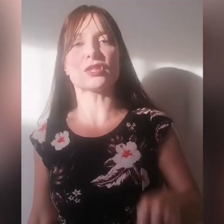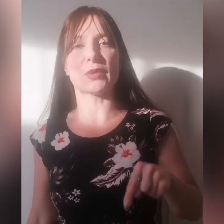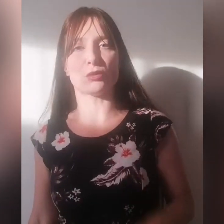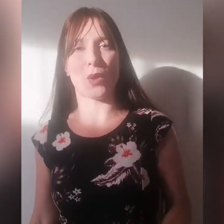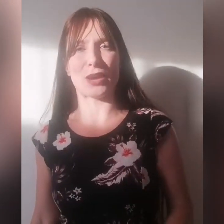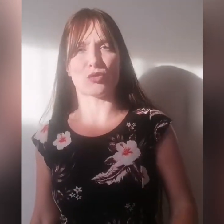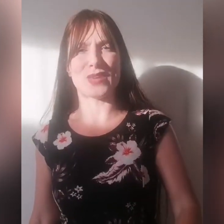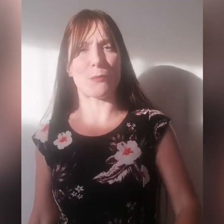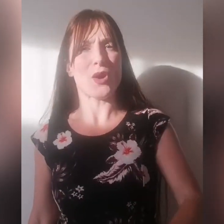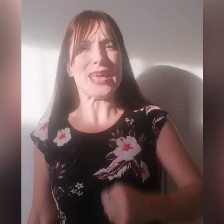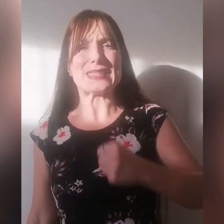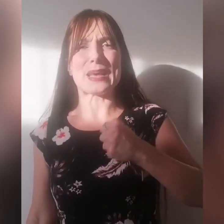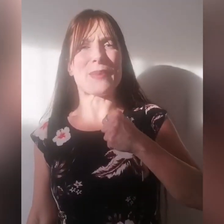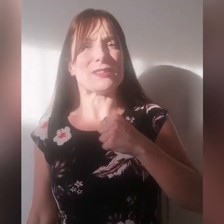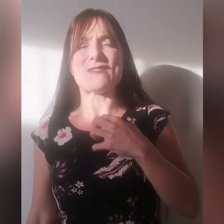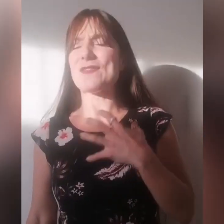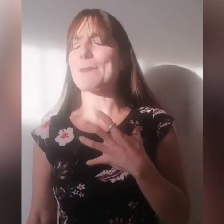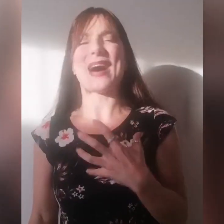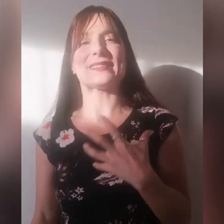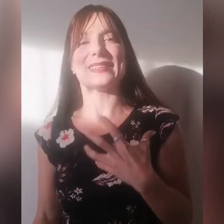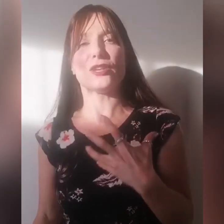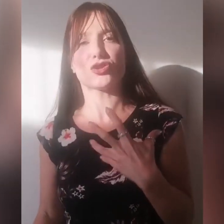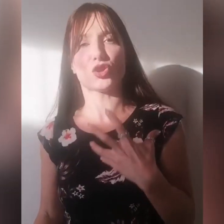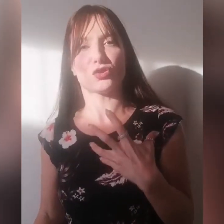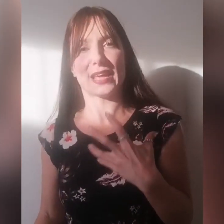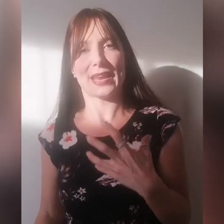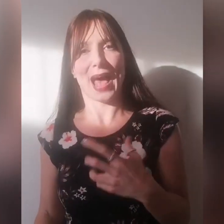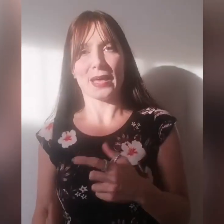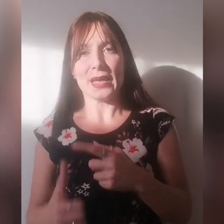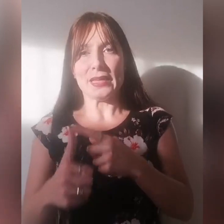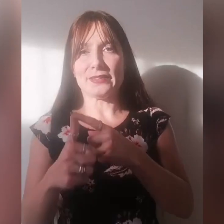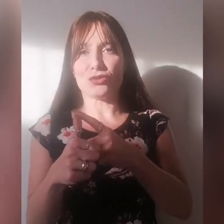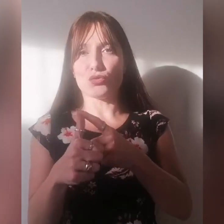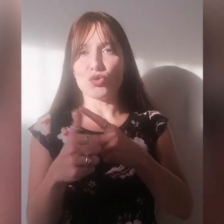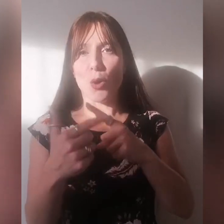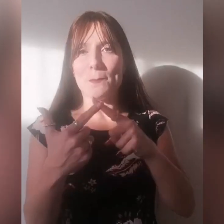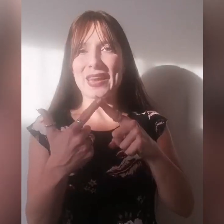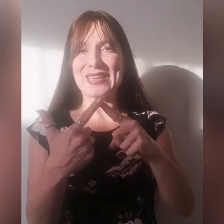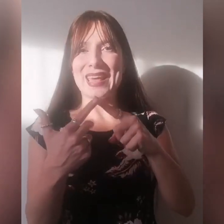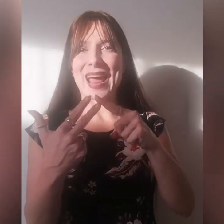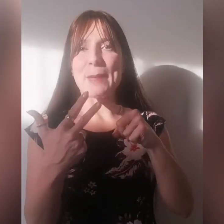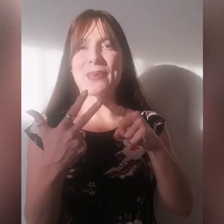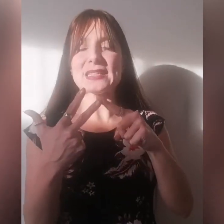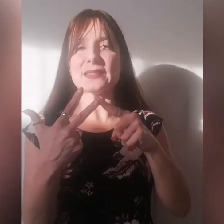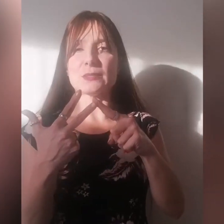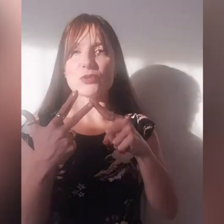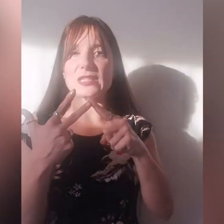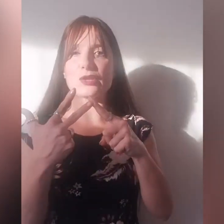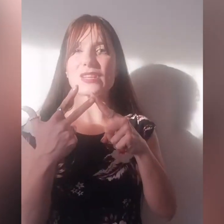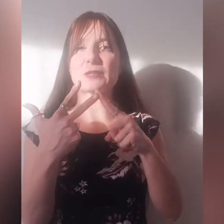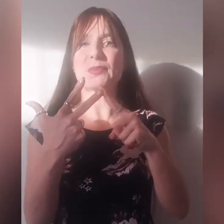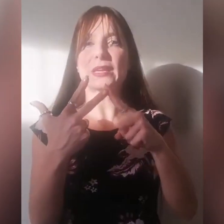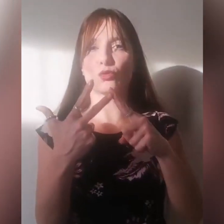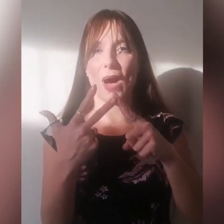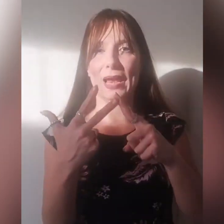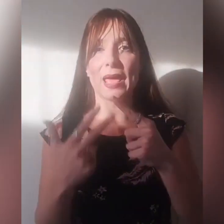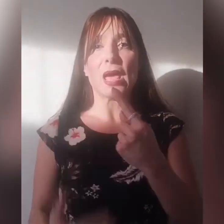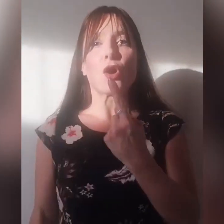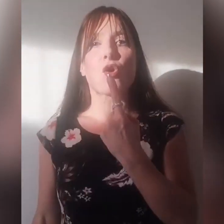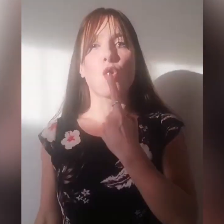spirituale dobbiamo sapere, deve far parte del nostro DNA, digiuno, preghiera e presa disposizione spirituale con